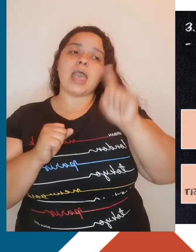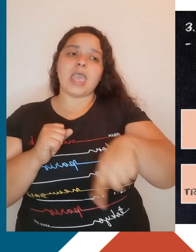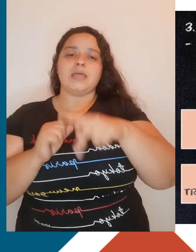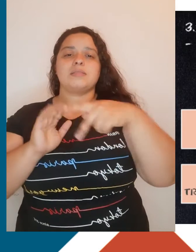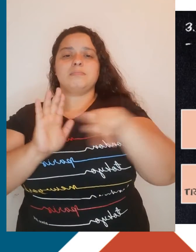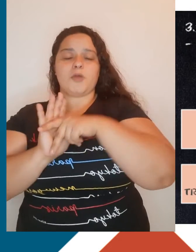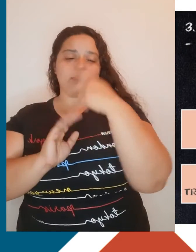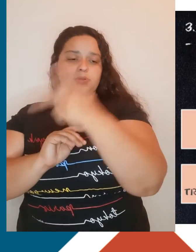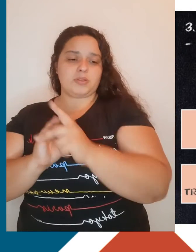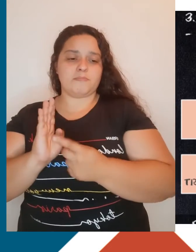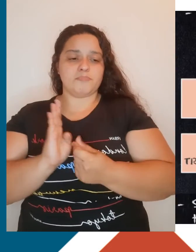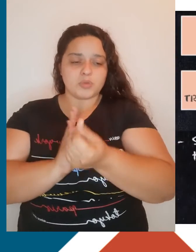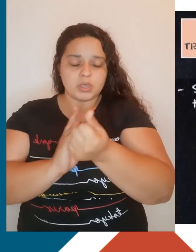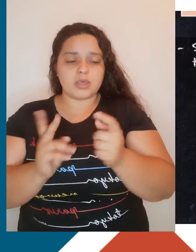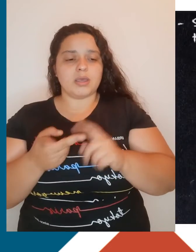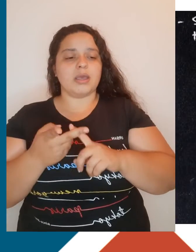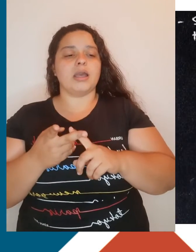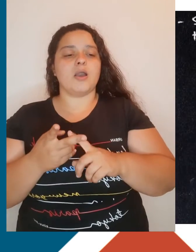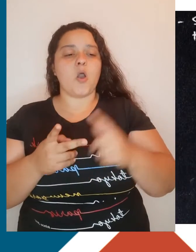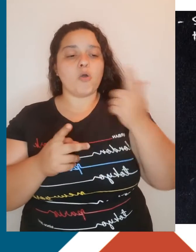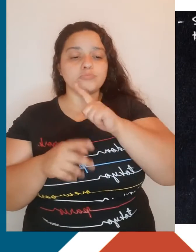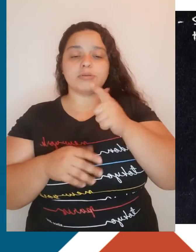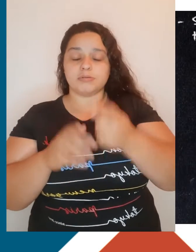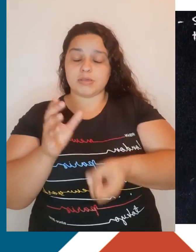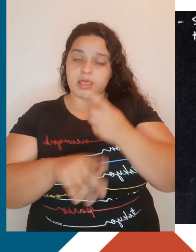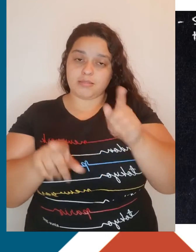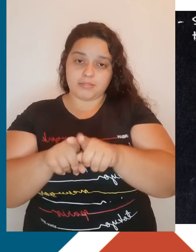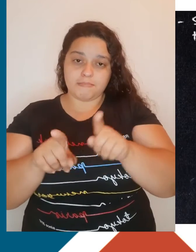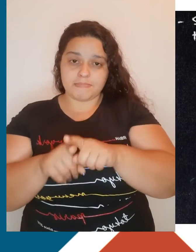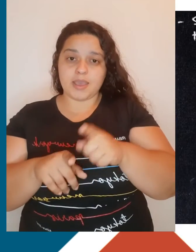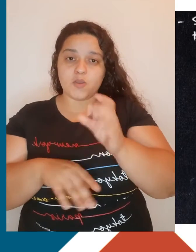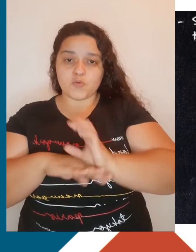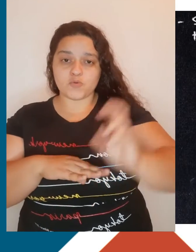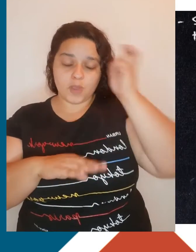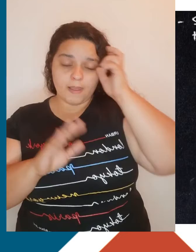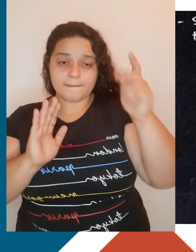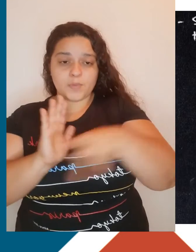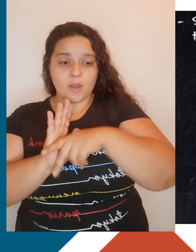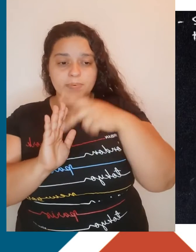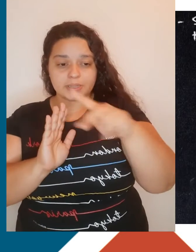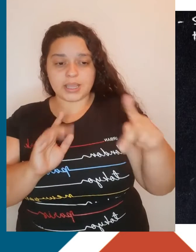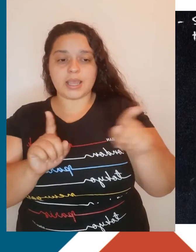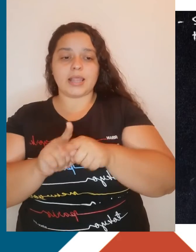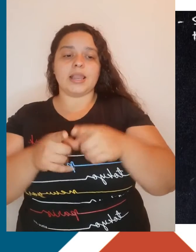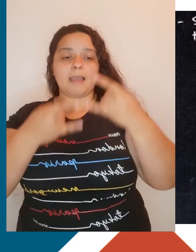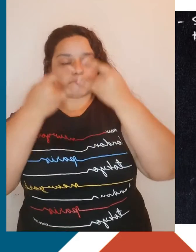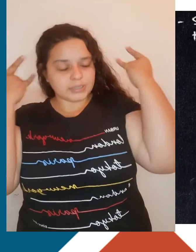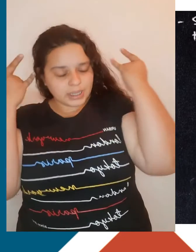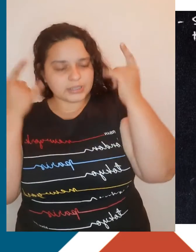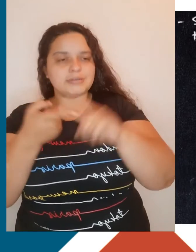trabalhadores urbanos construíram culturas próprias na sociedade capitalista, criando formas de vida, tradições e